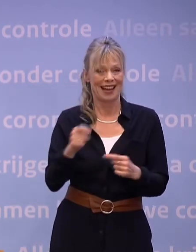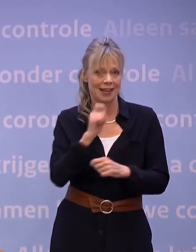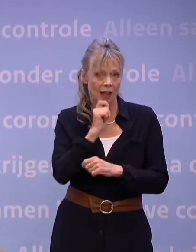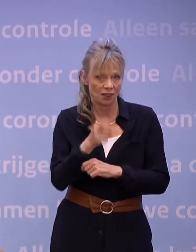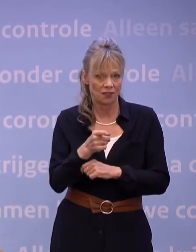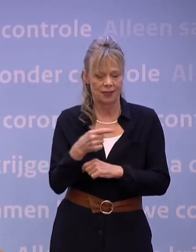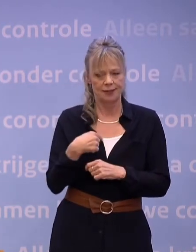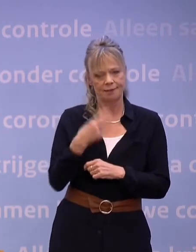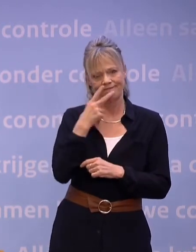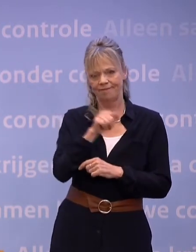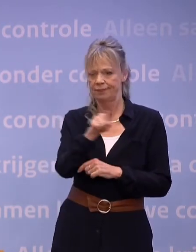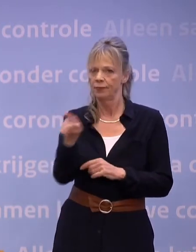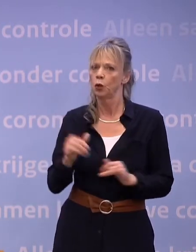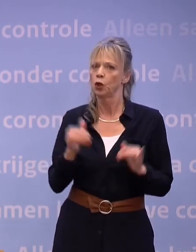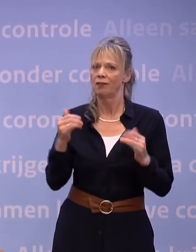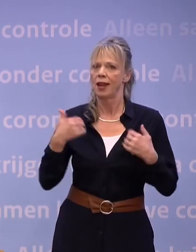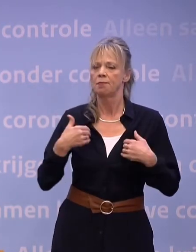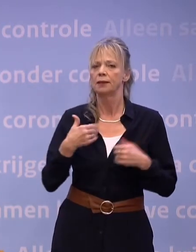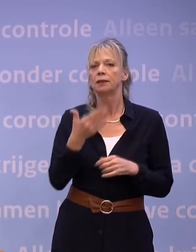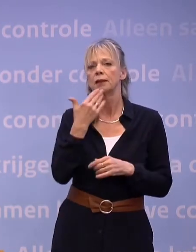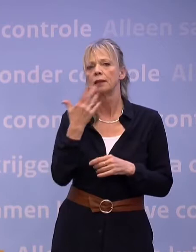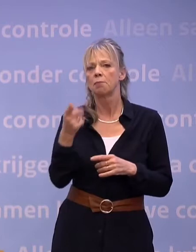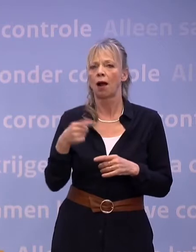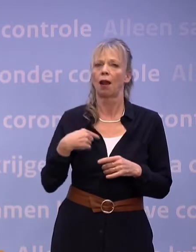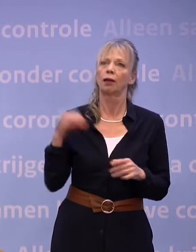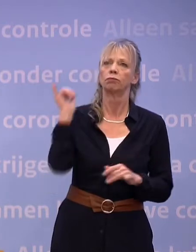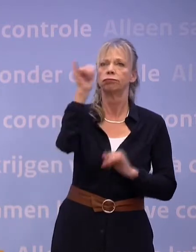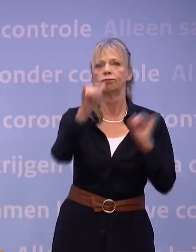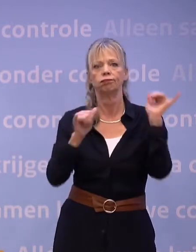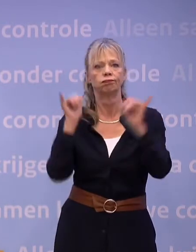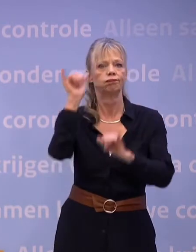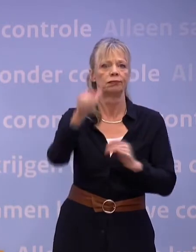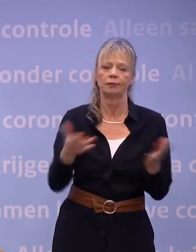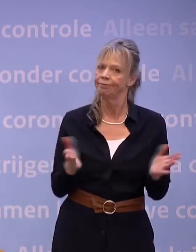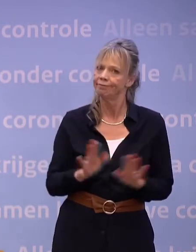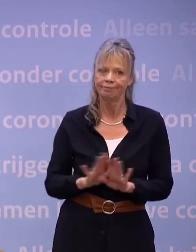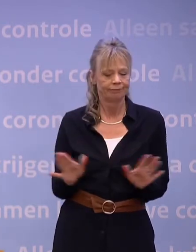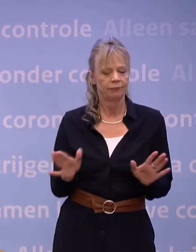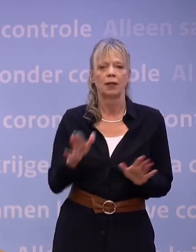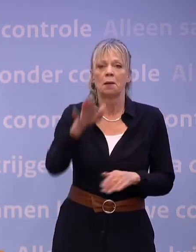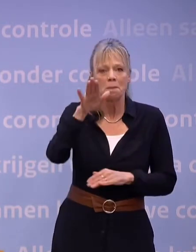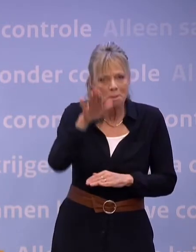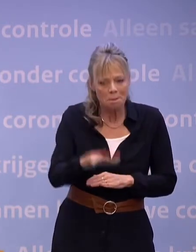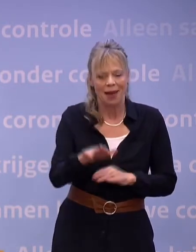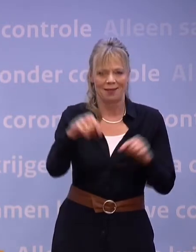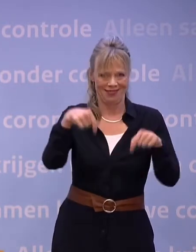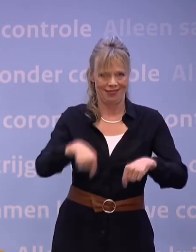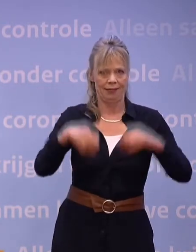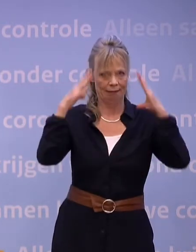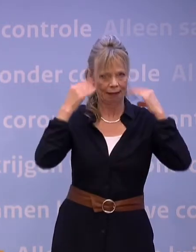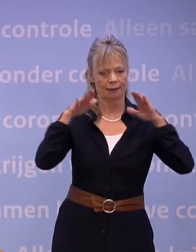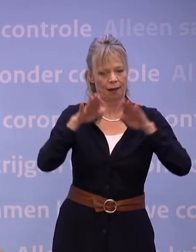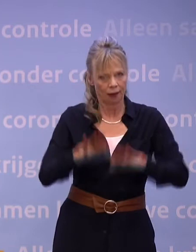te gemakkelijk het vliegtuig pakken. Daarom, blijf in Nederland tot en met maart.